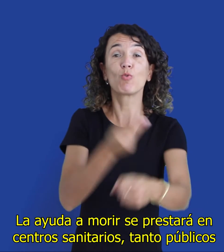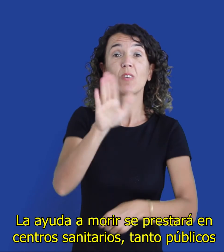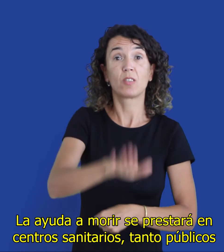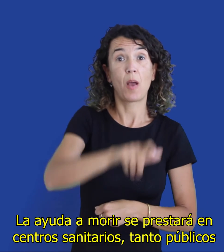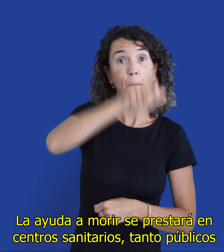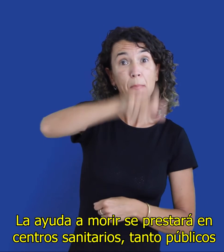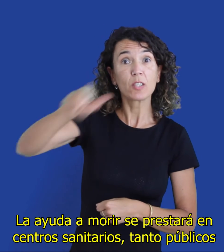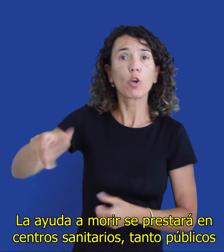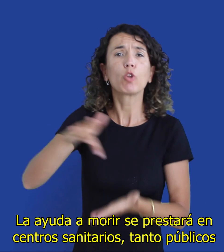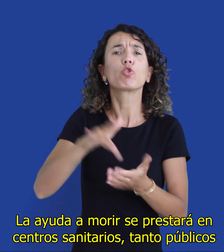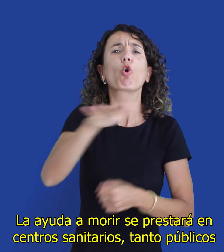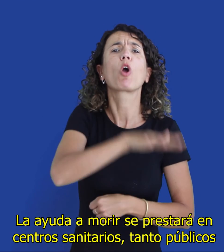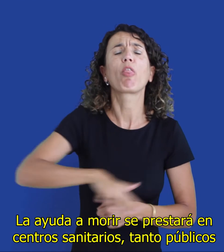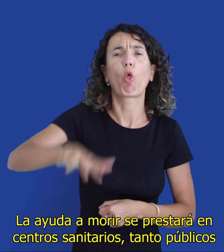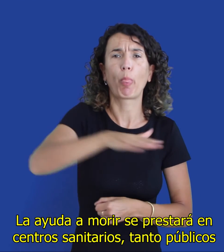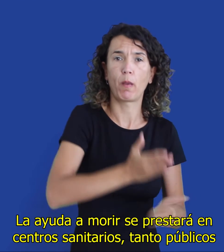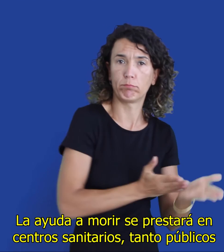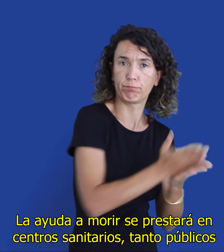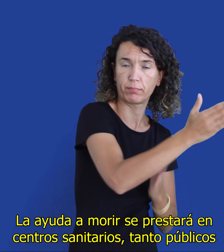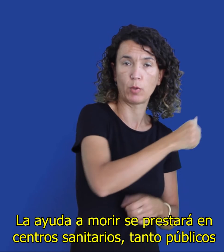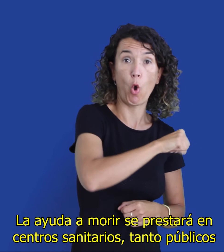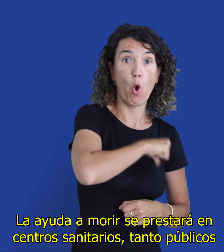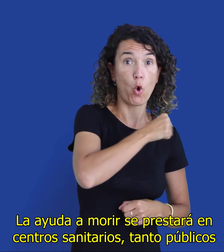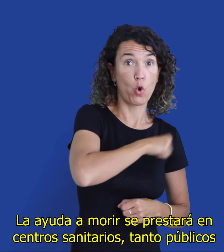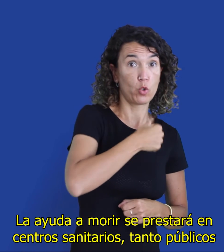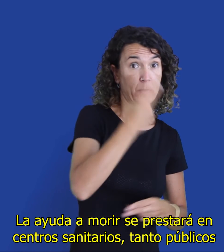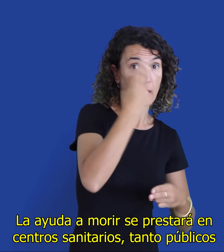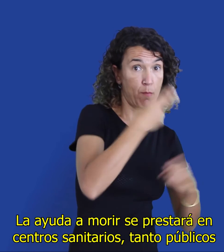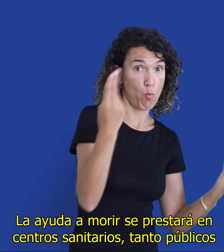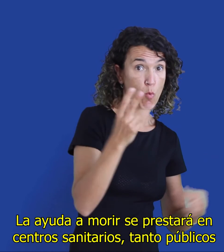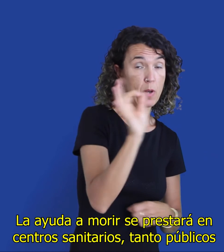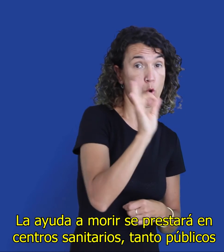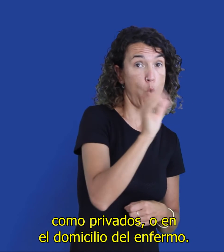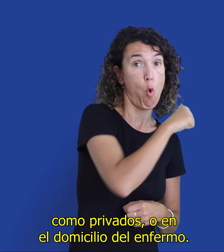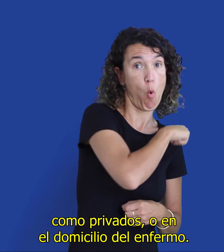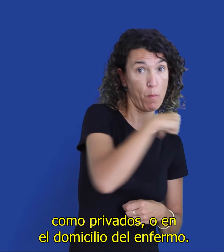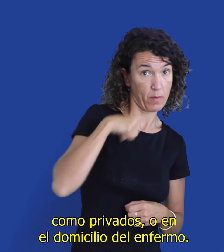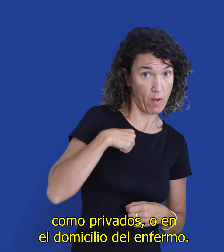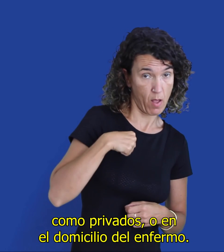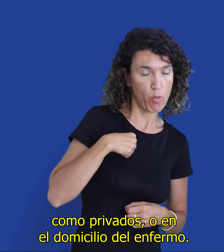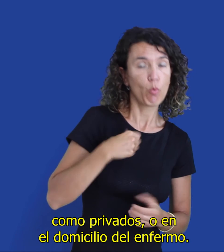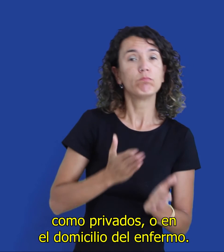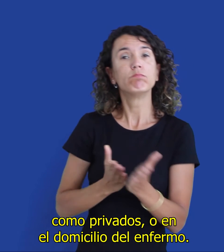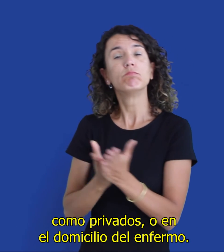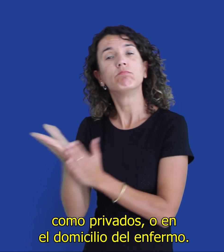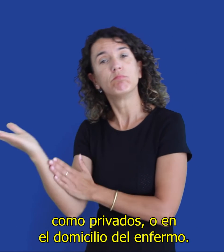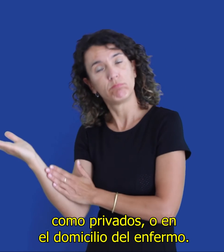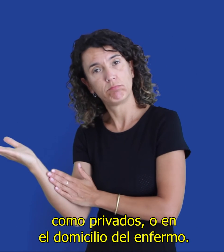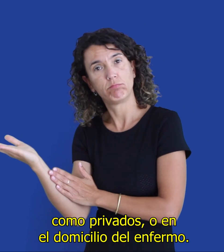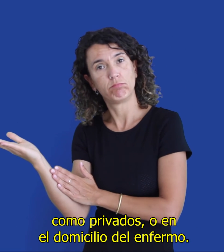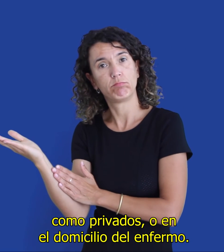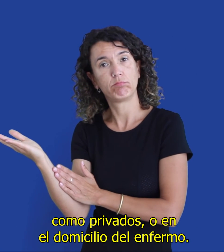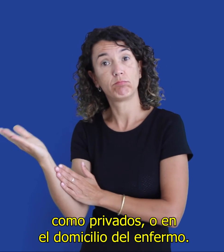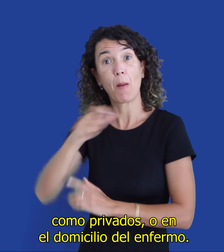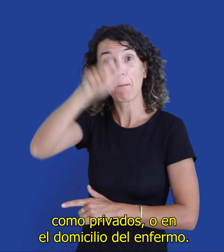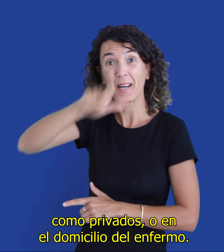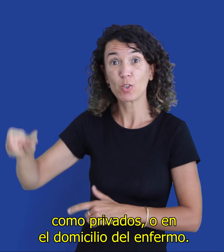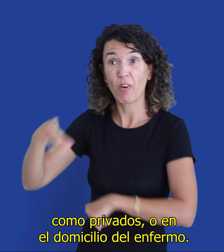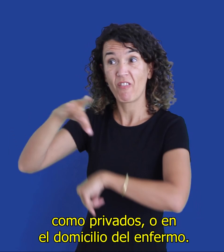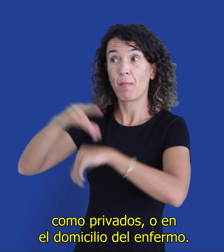La ayuda a morir se prestará en centros sanitarios, tanto públicos como privados, o en